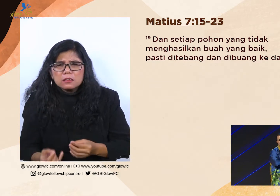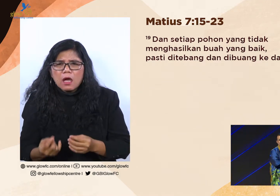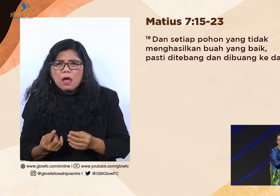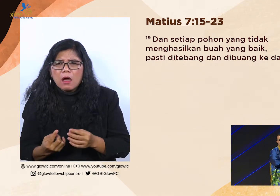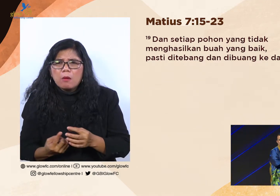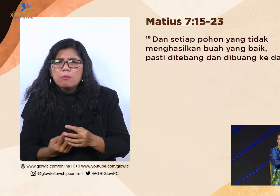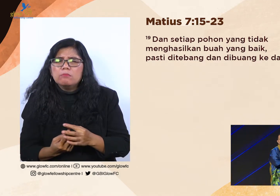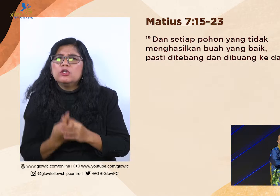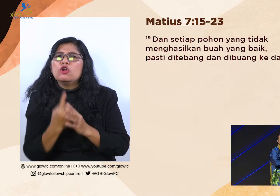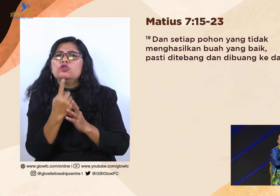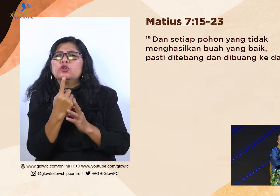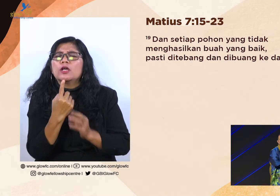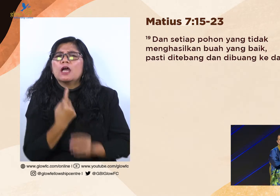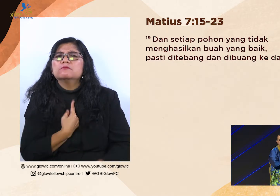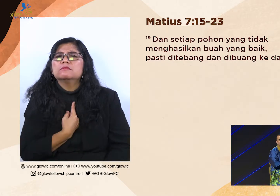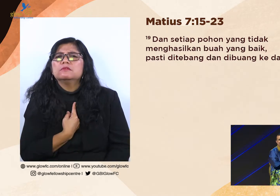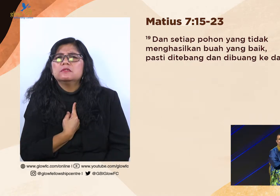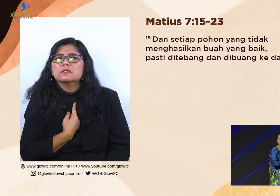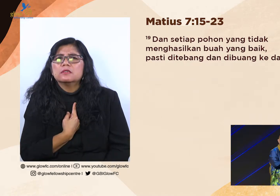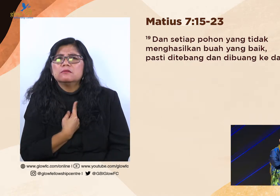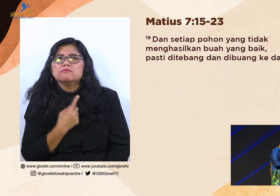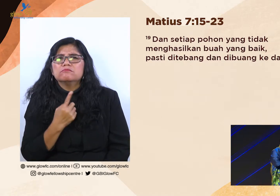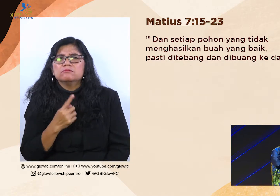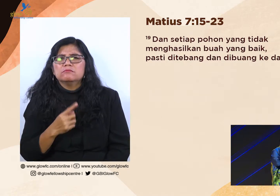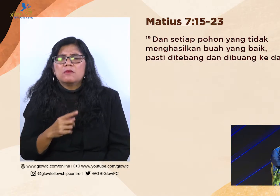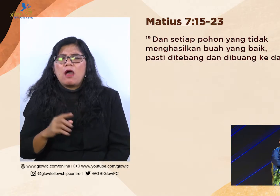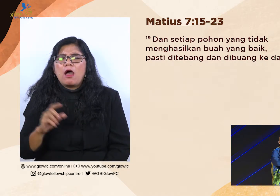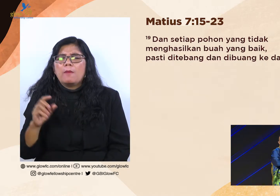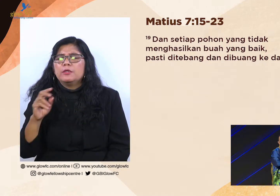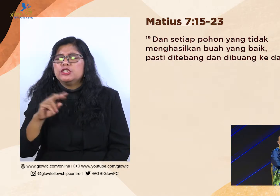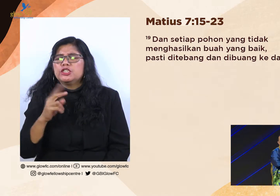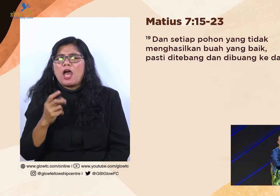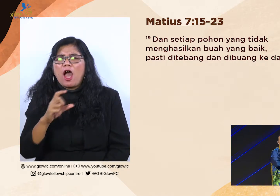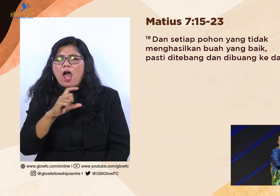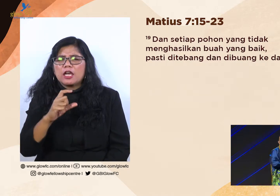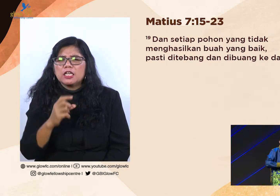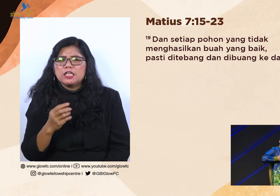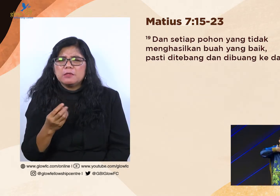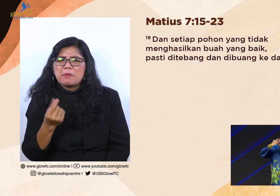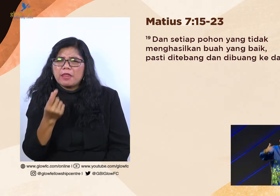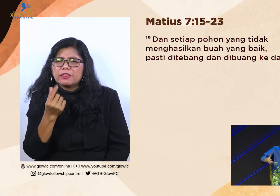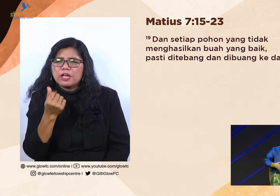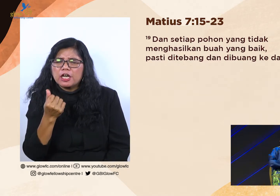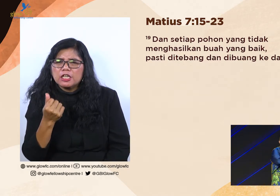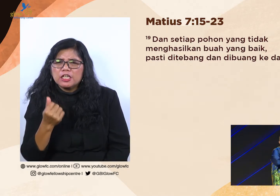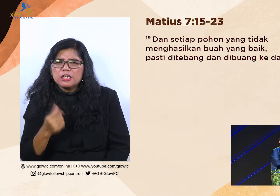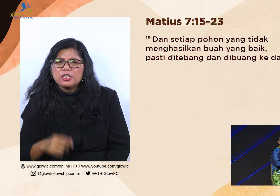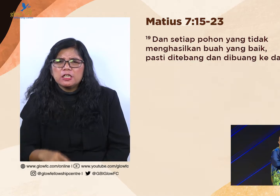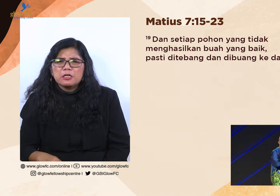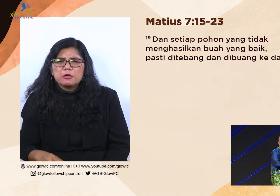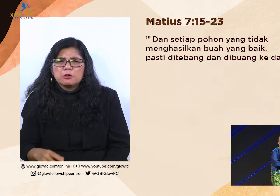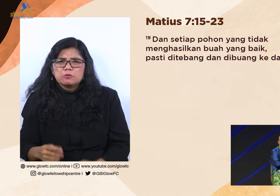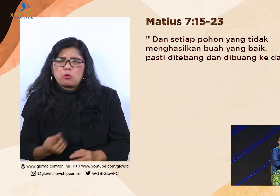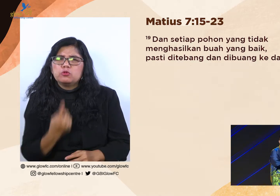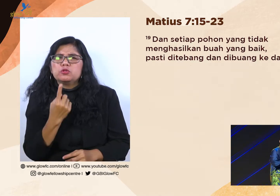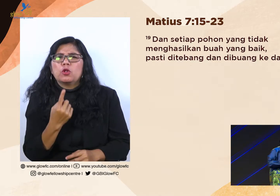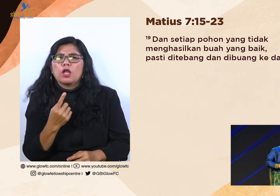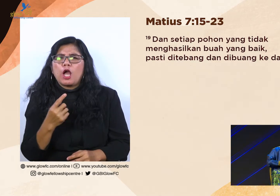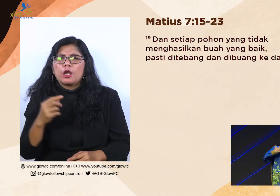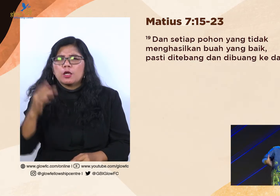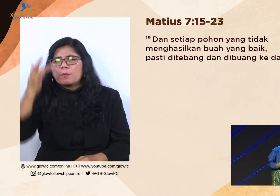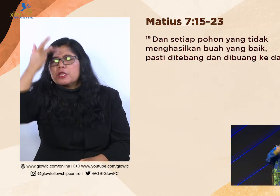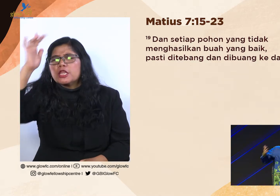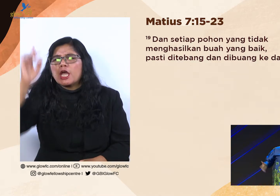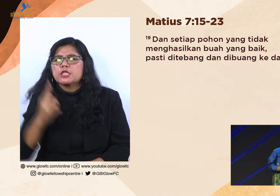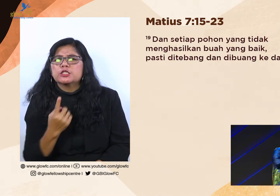Yang ujung-ujungnya hanya mencari materi. Yang ujung-ujungnya hanya menonjolkan kemampuannya sendiri. Yang ujung